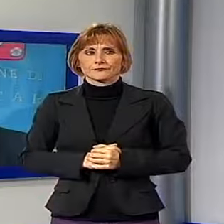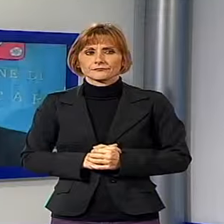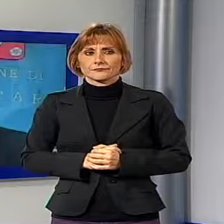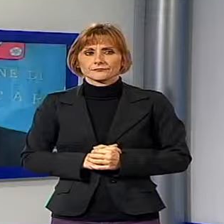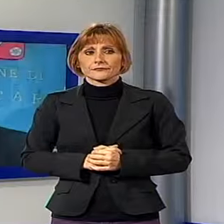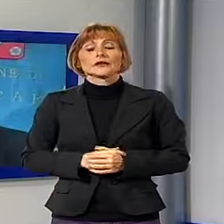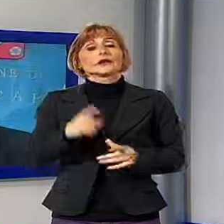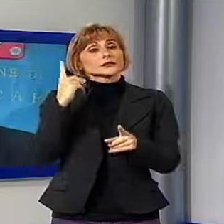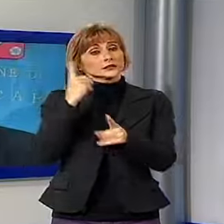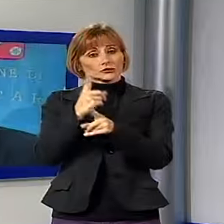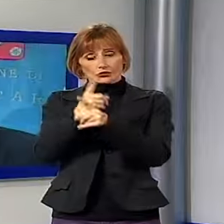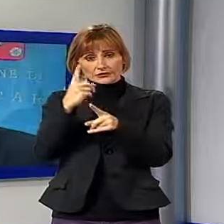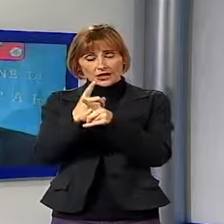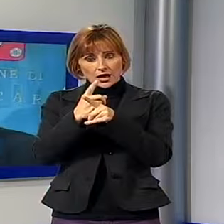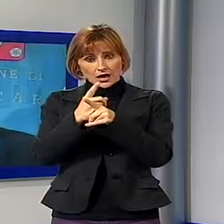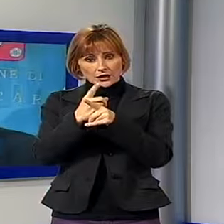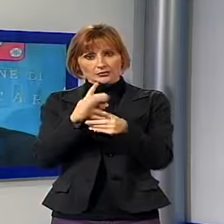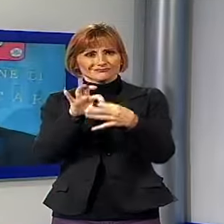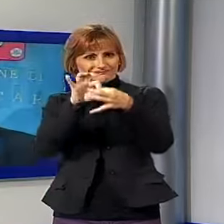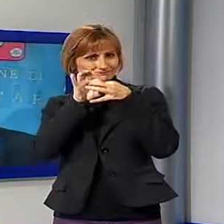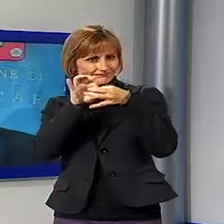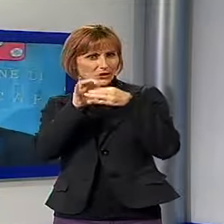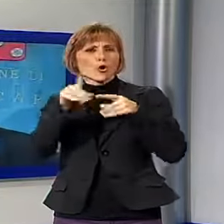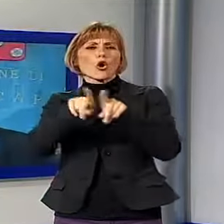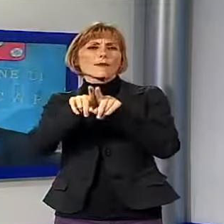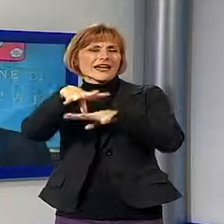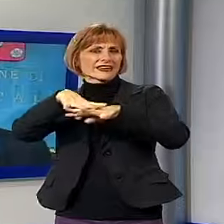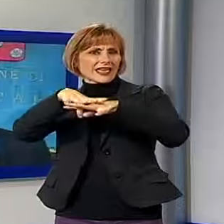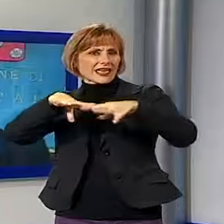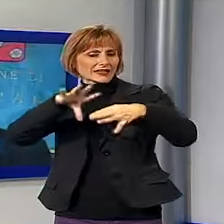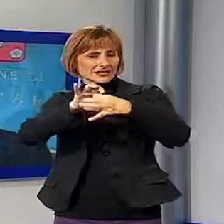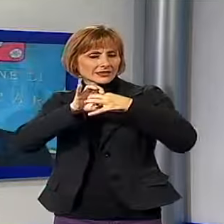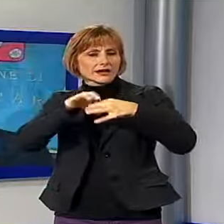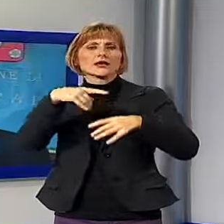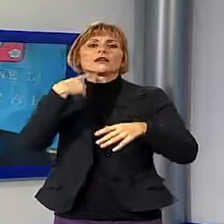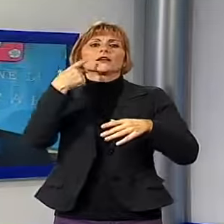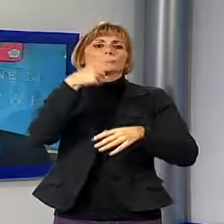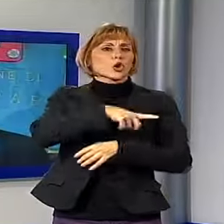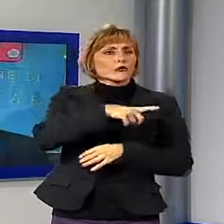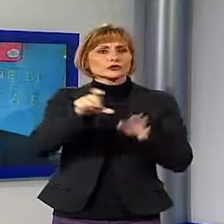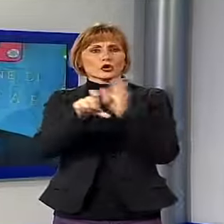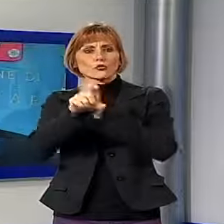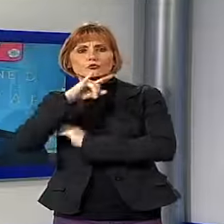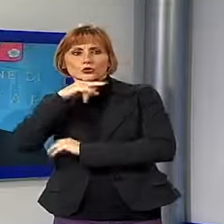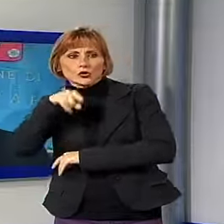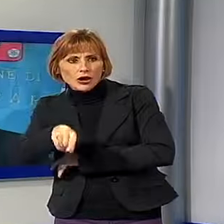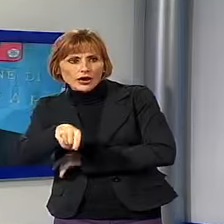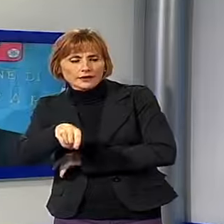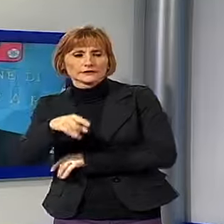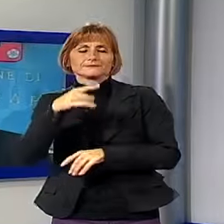fatto come provincia, come Fondazione Casa, come Comune di Porcari, in questo caso in particolare con il Govai, per un